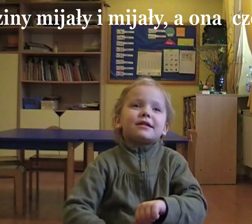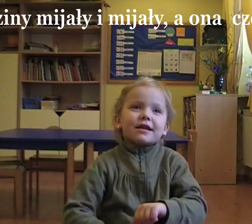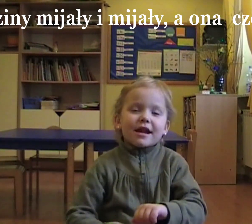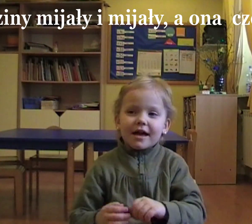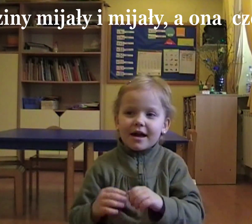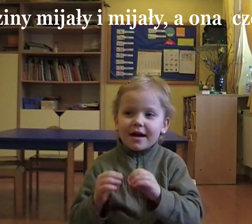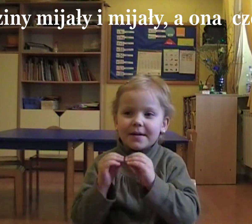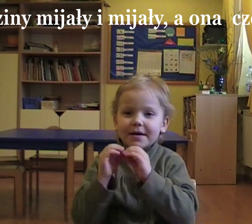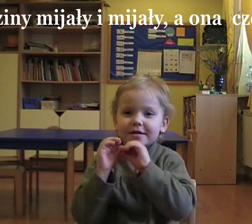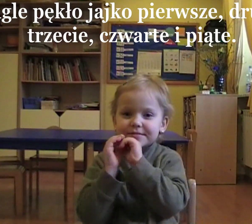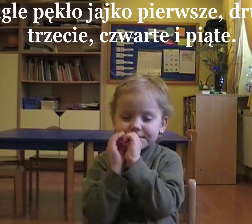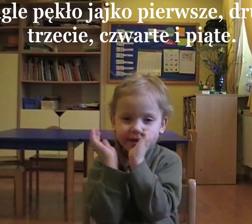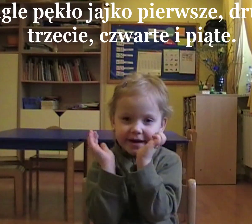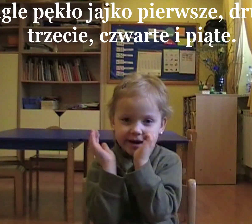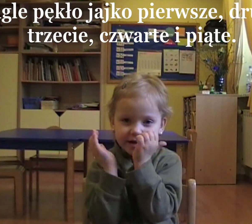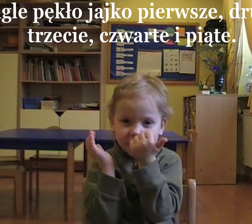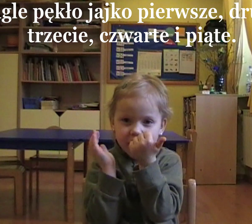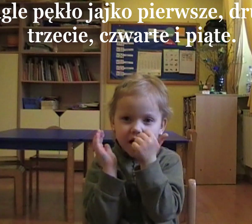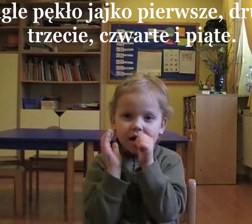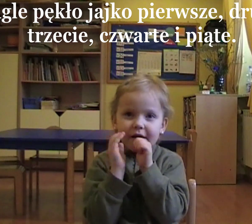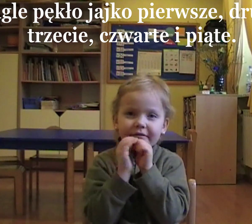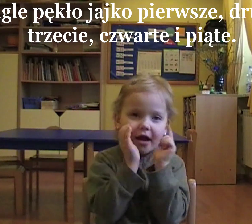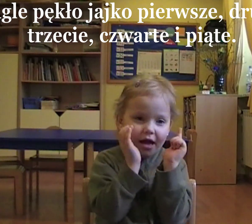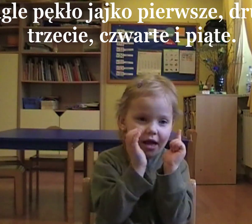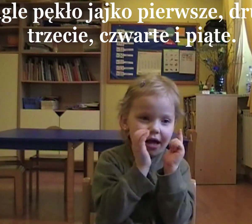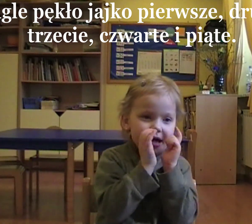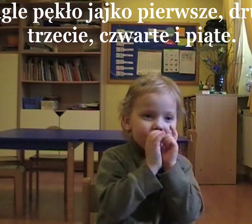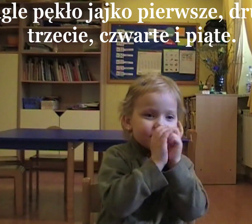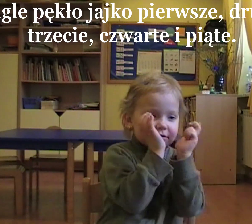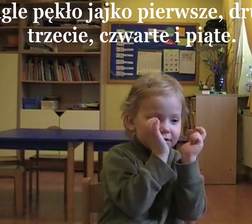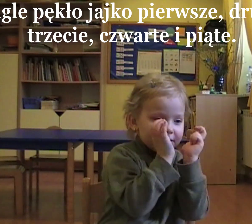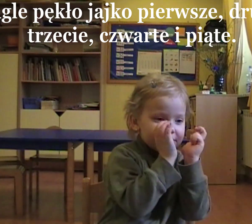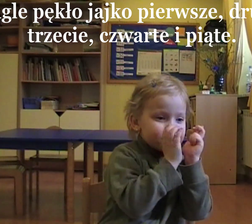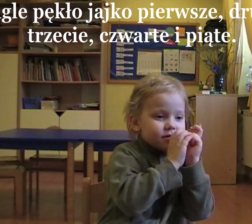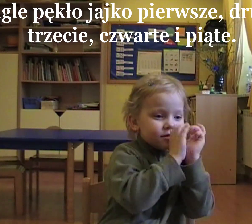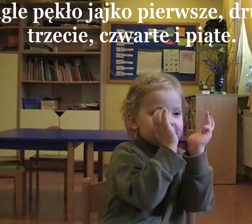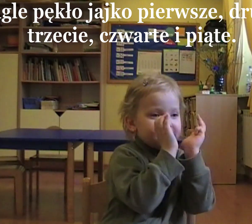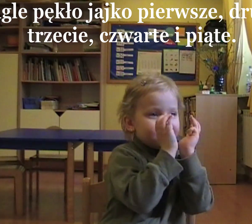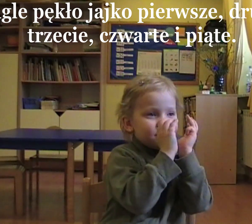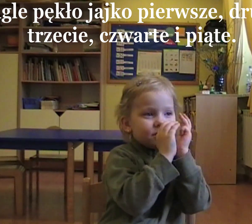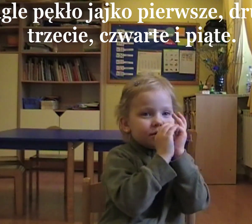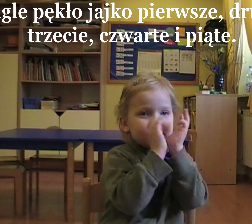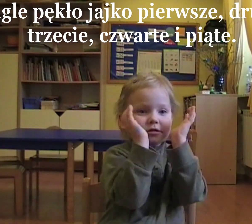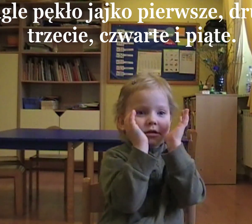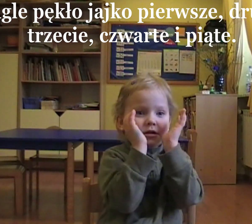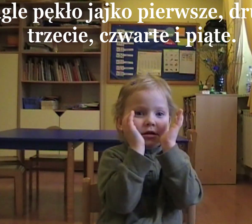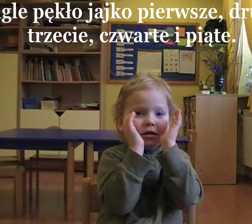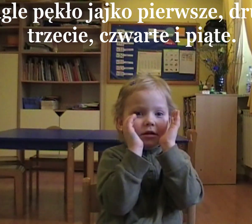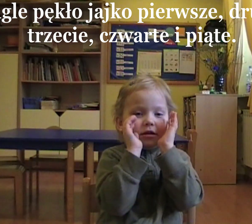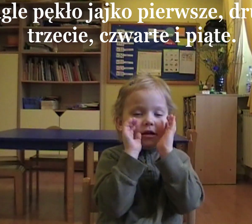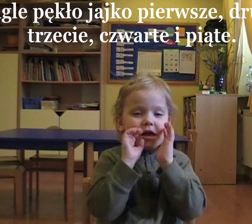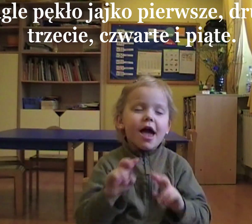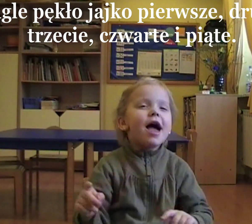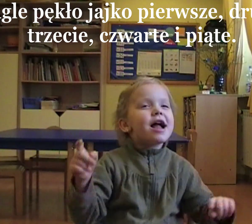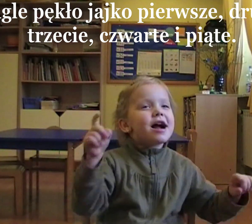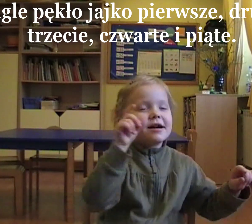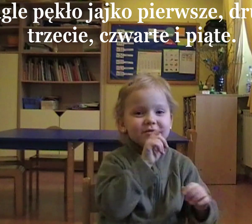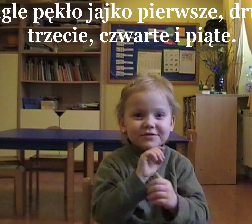a ona czekała. Nagle pękło jajko pierwsze, drugie, trzecie,